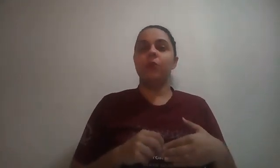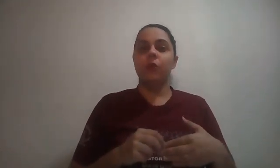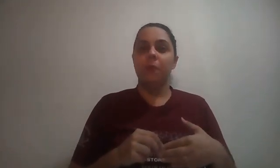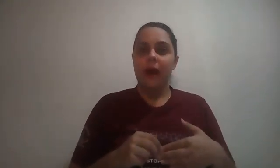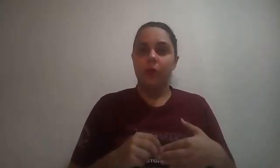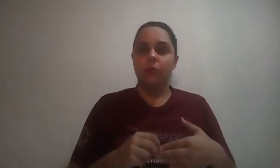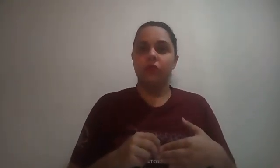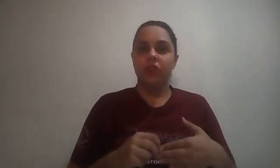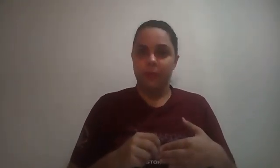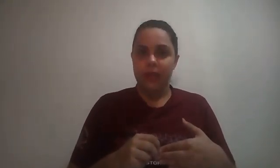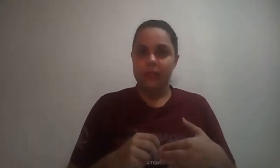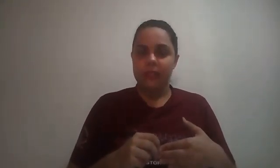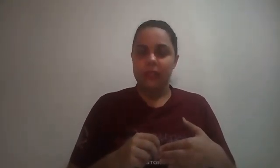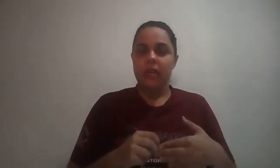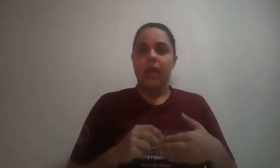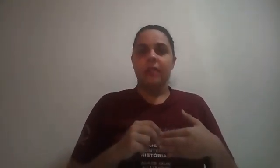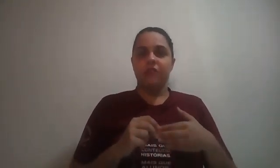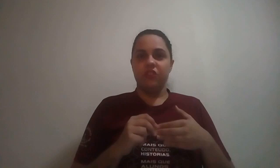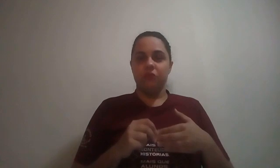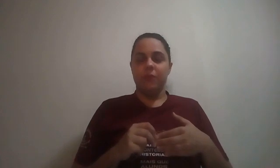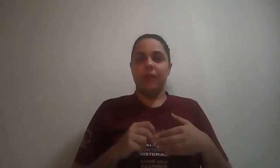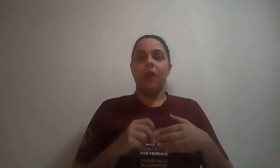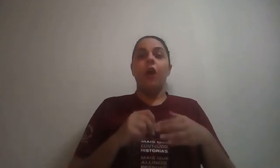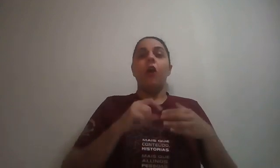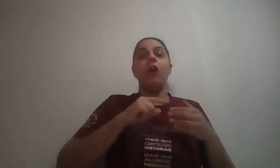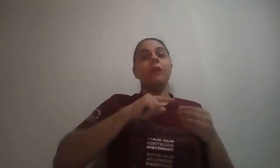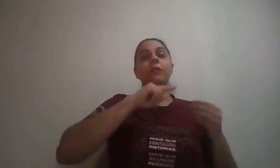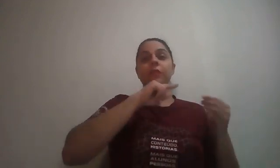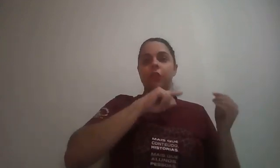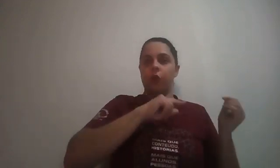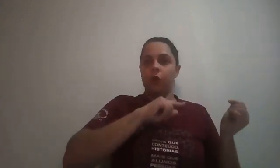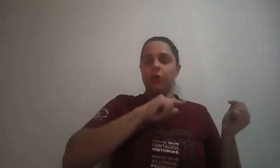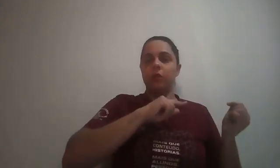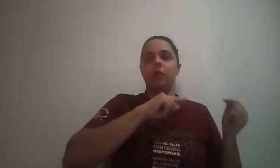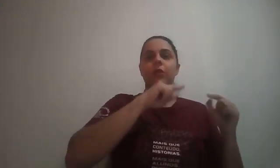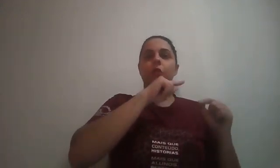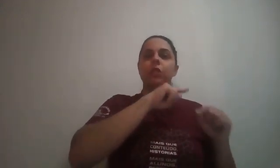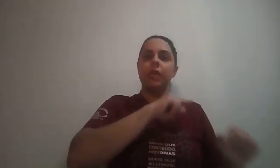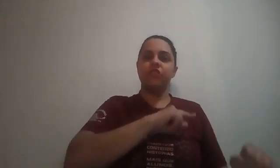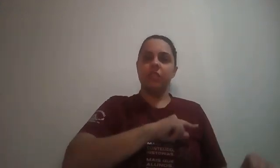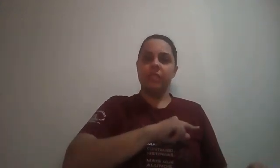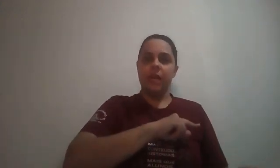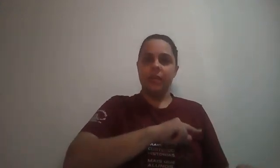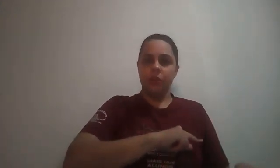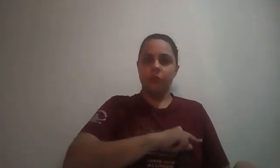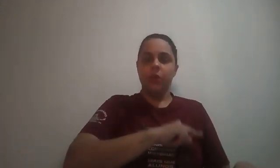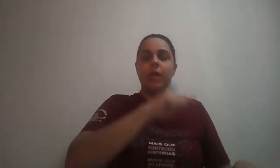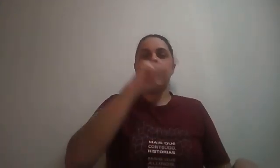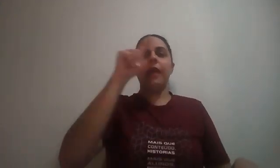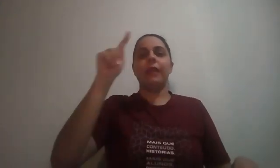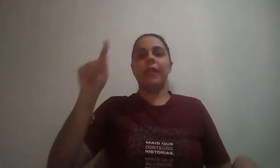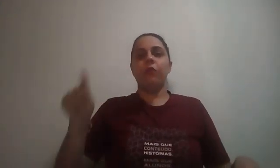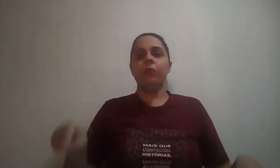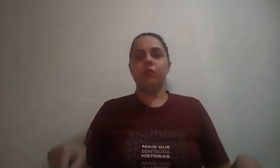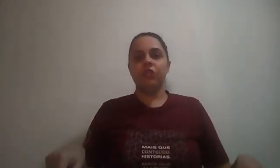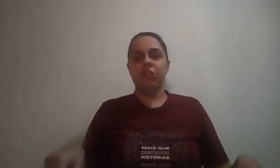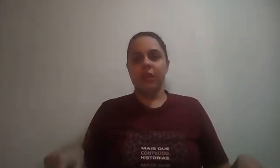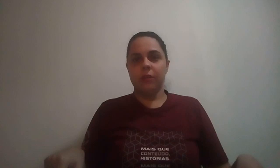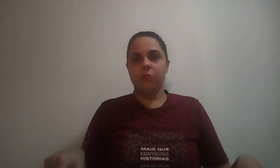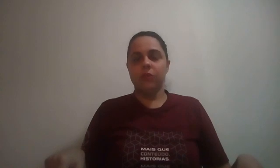Global, GPS. Então, vejam bem. Olhem só de onde a gente saiu e até onde nós chegamos.